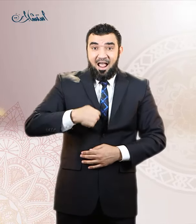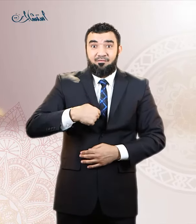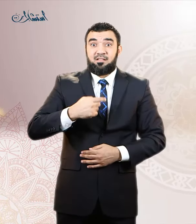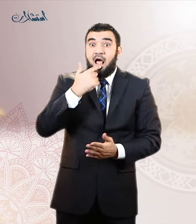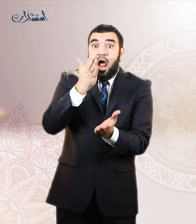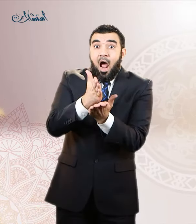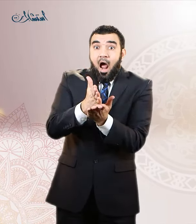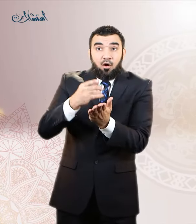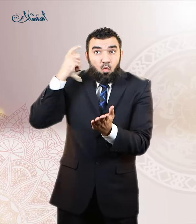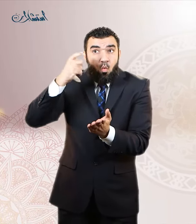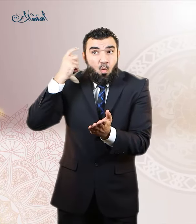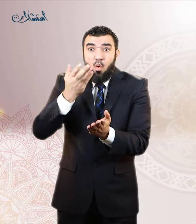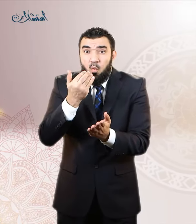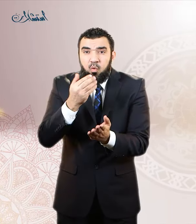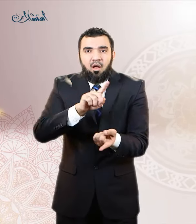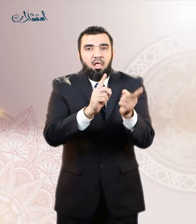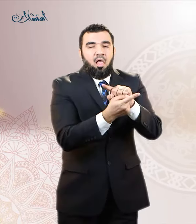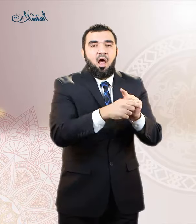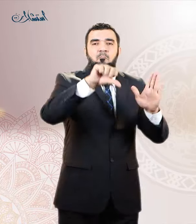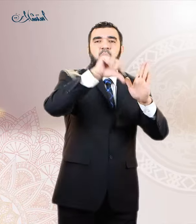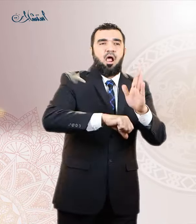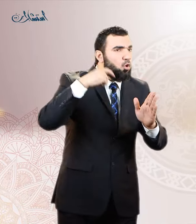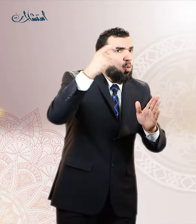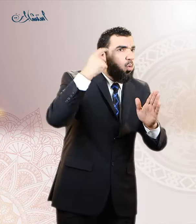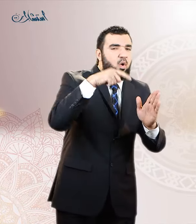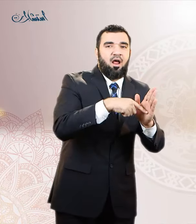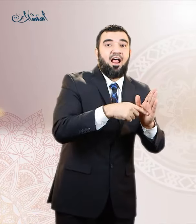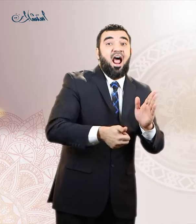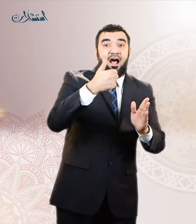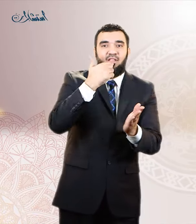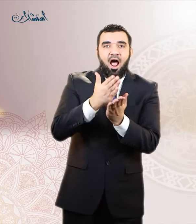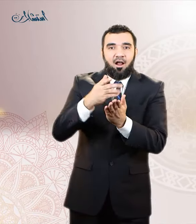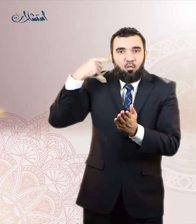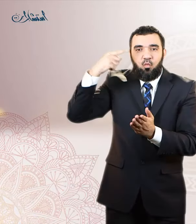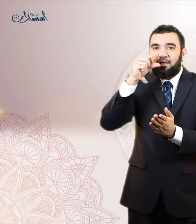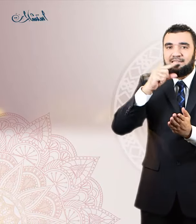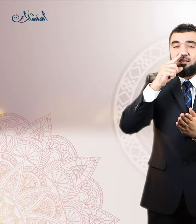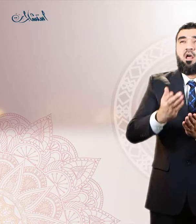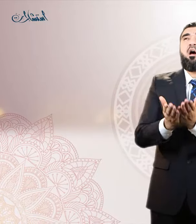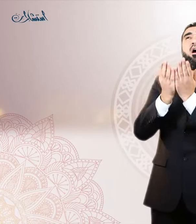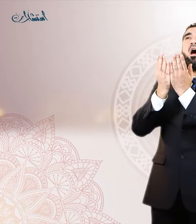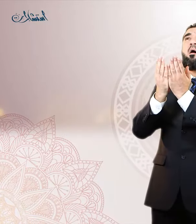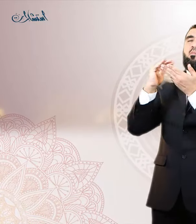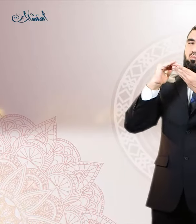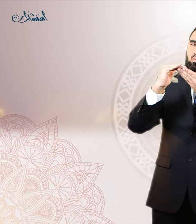صاحبها بالباطل نسأل الله تعالى ان يأخذ بيدك الى كل خير